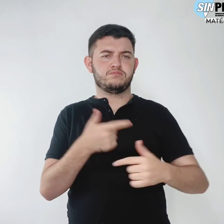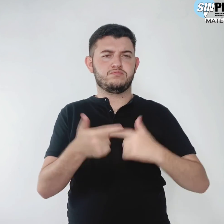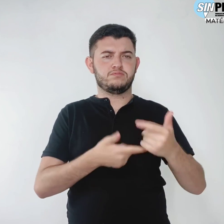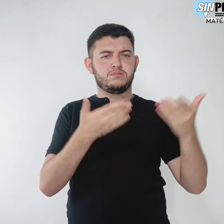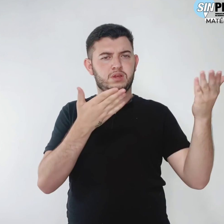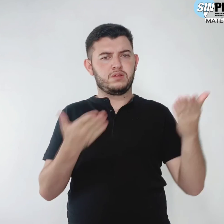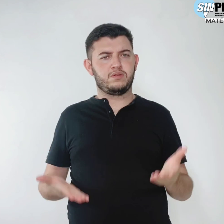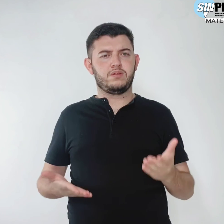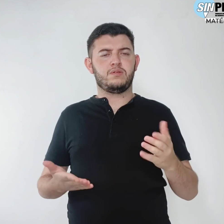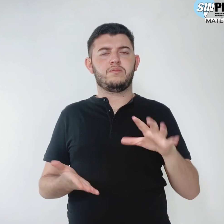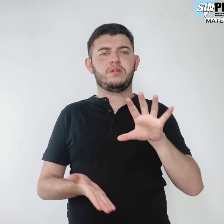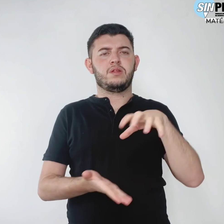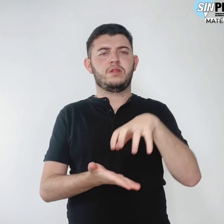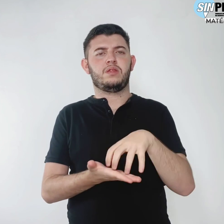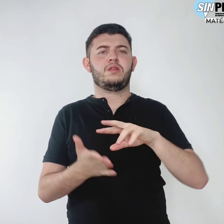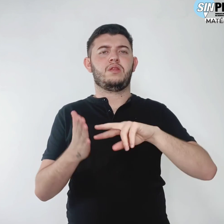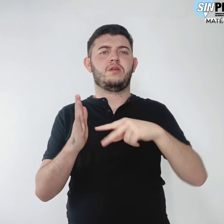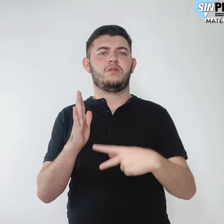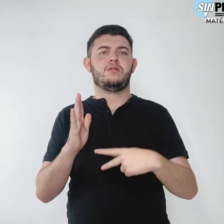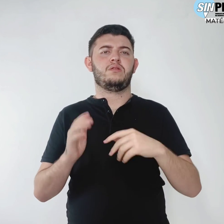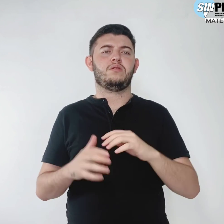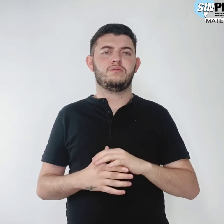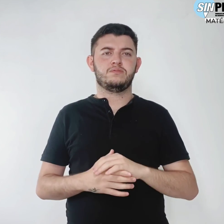convocadas pelas centrais sindicais.